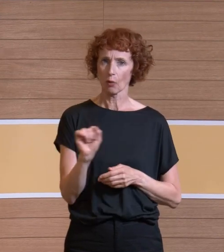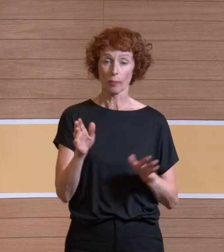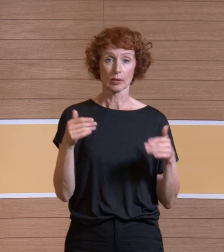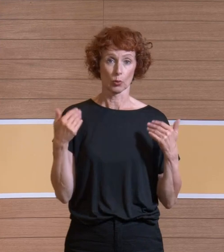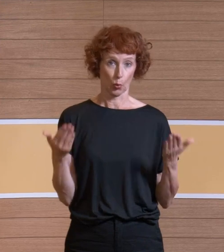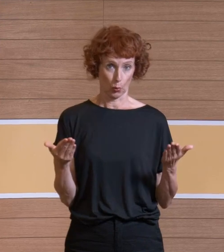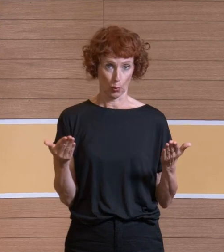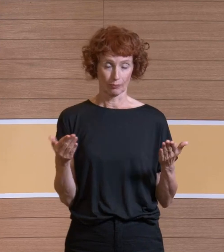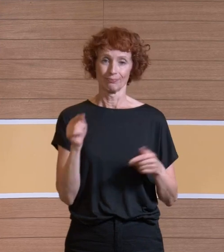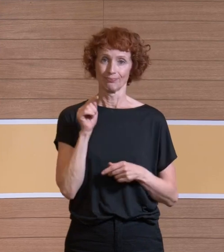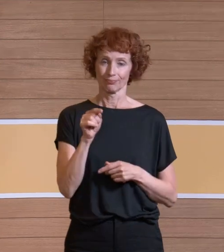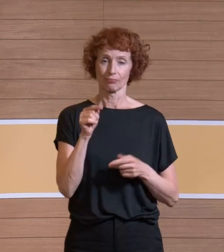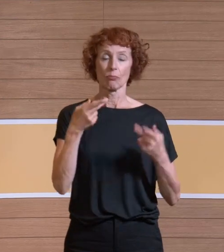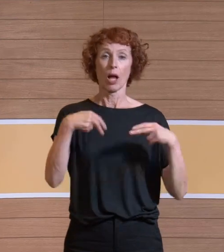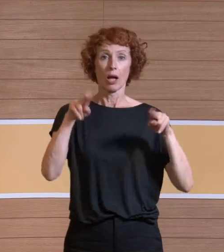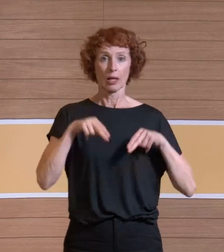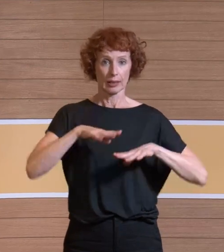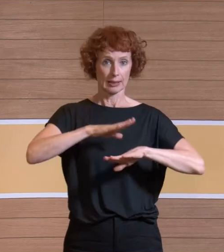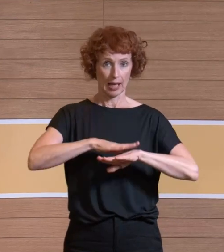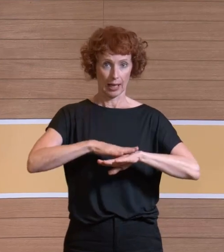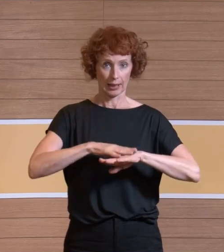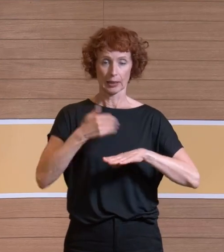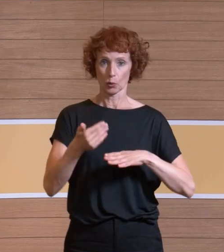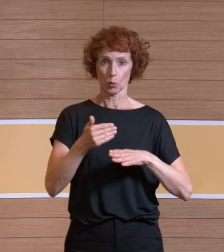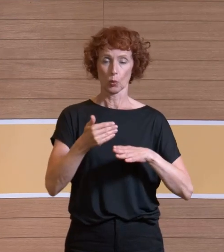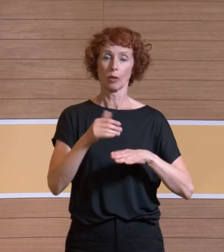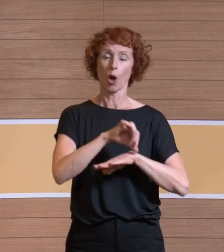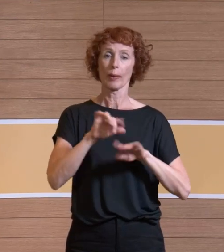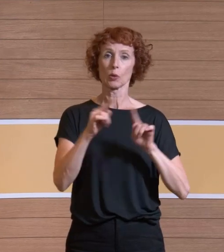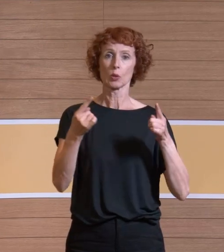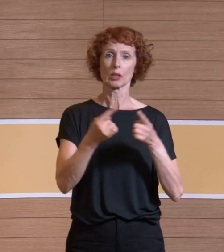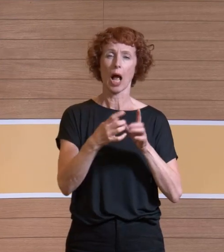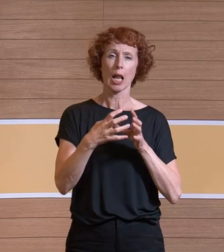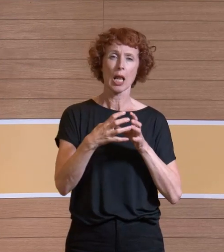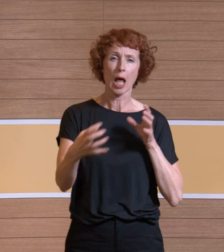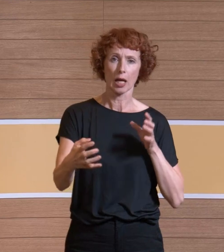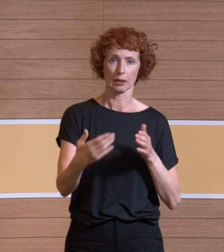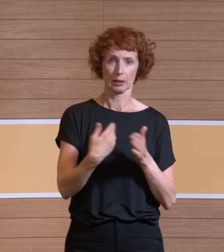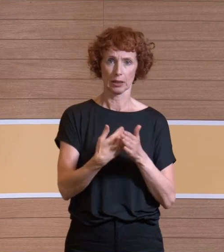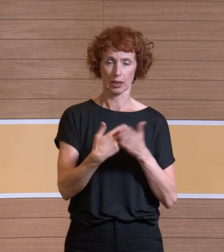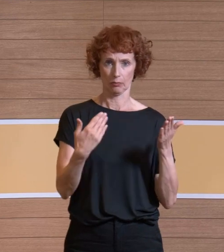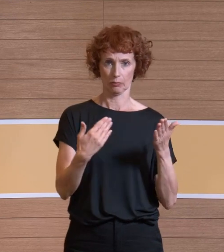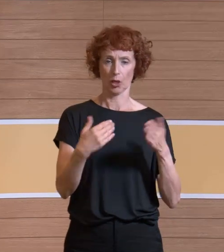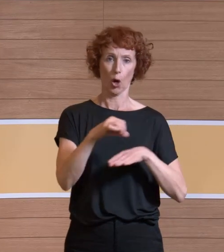Das ist so, weil die Erholzeit in diesen OP-Sälen so lang ist, dass der Operateur schon 27 Mal wieder neu gekautert hat, bis einmal